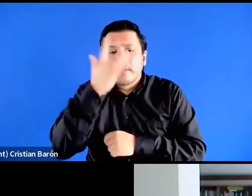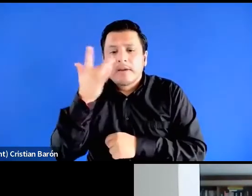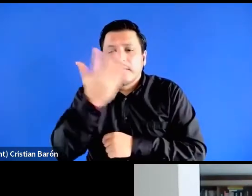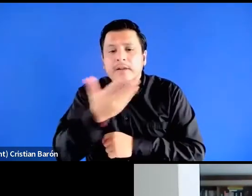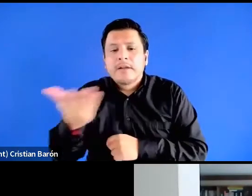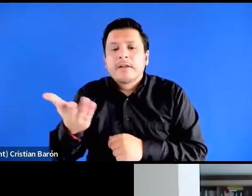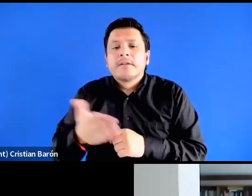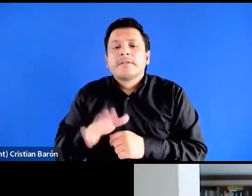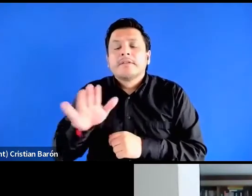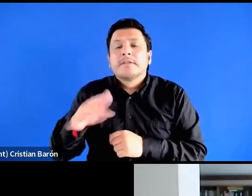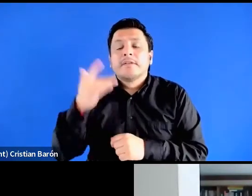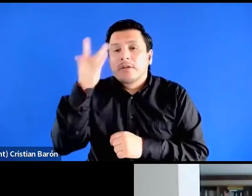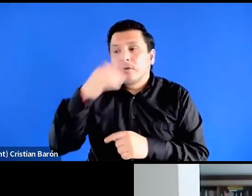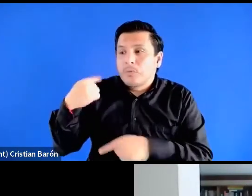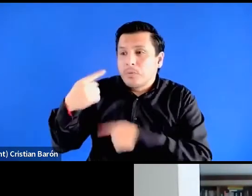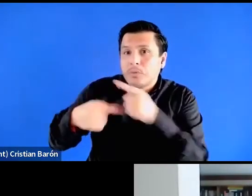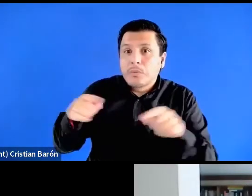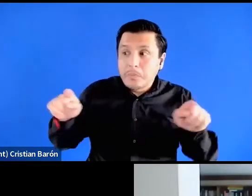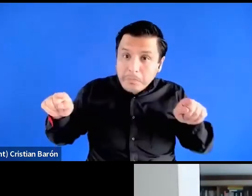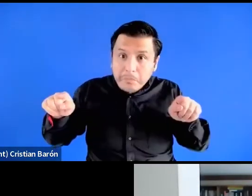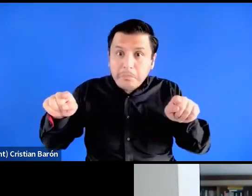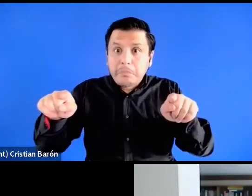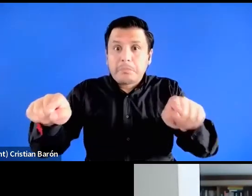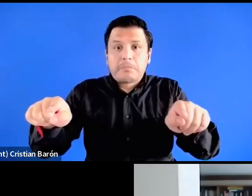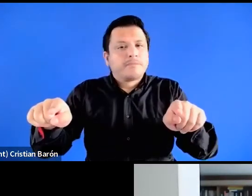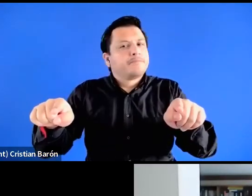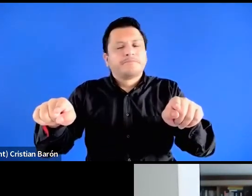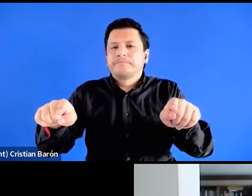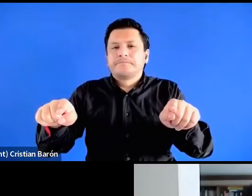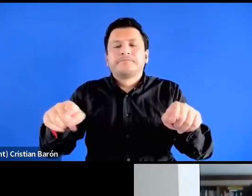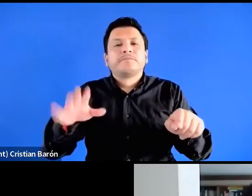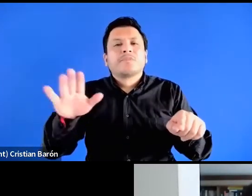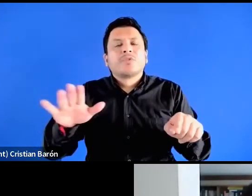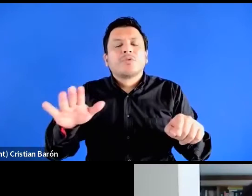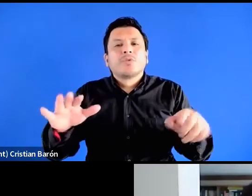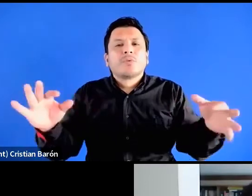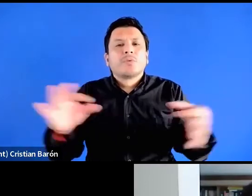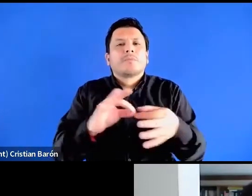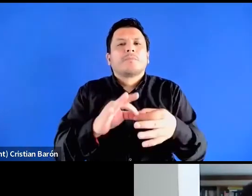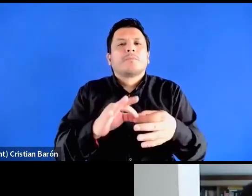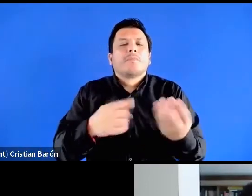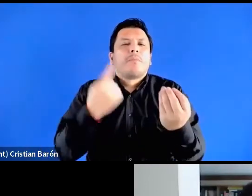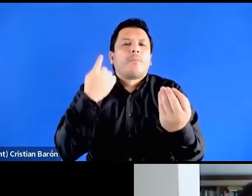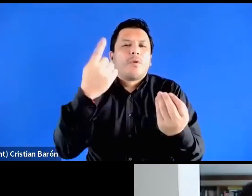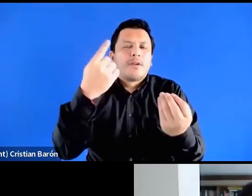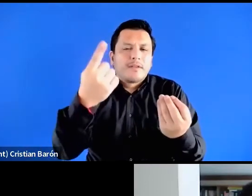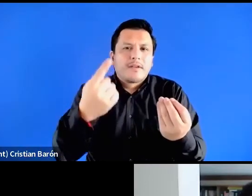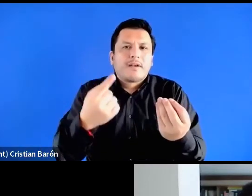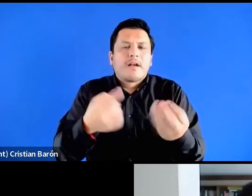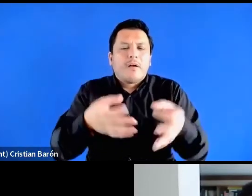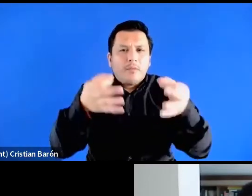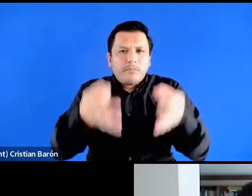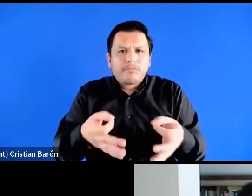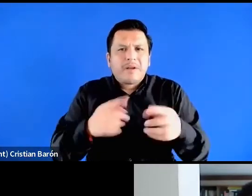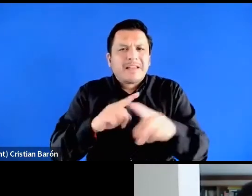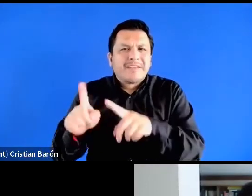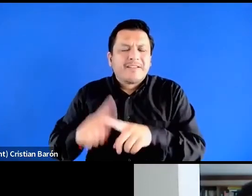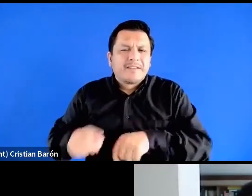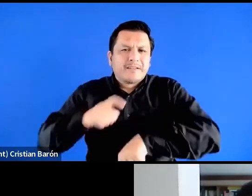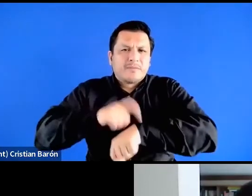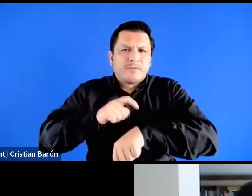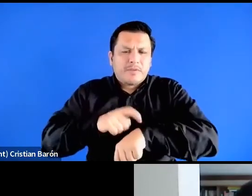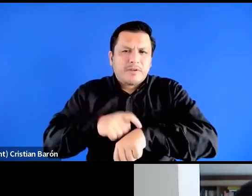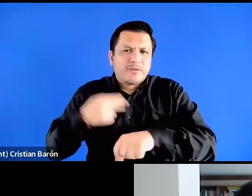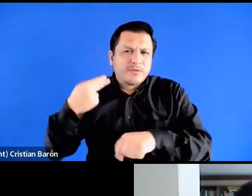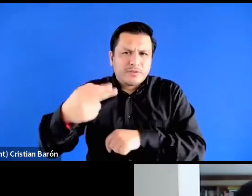como paralela, sino que está vinculada a la historia política concreta a muchos momentos históricos